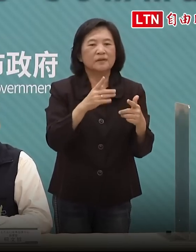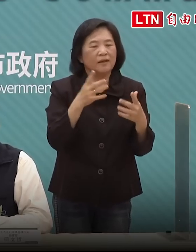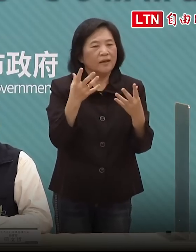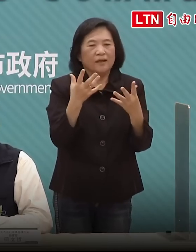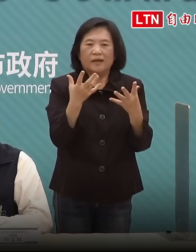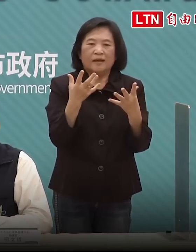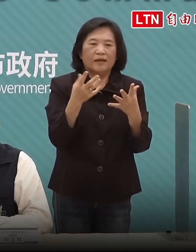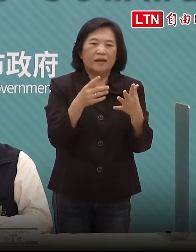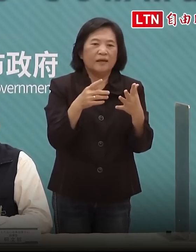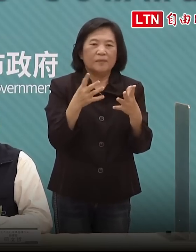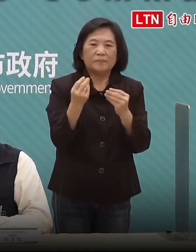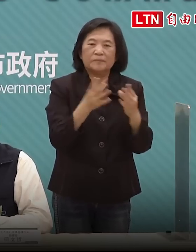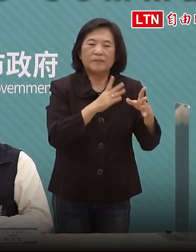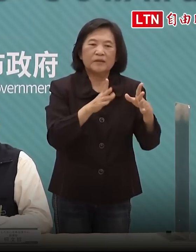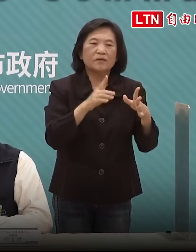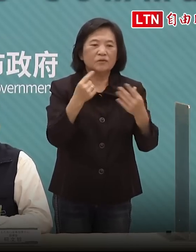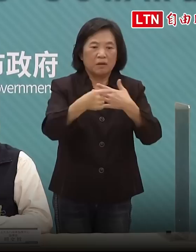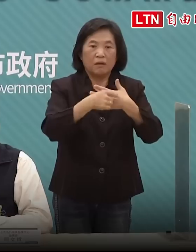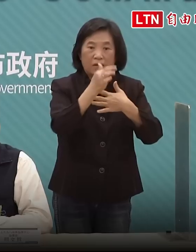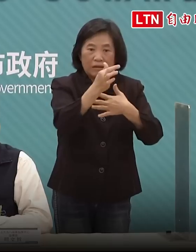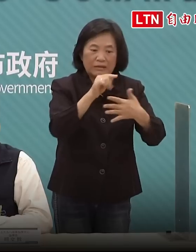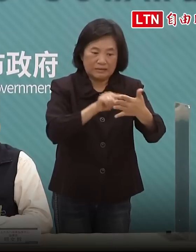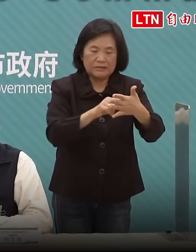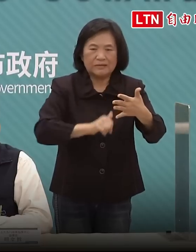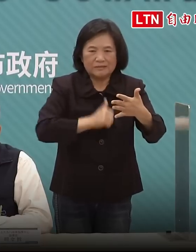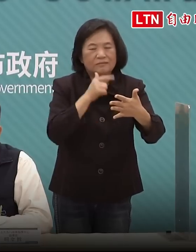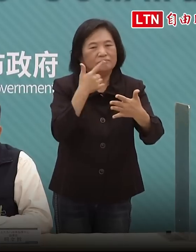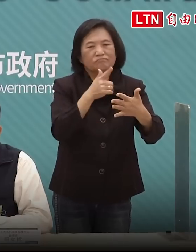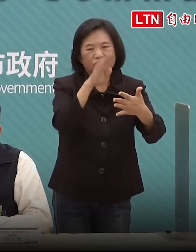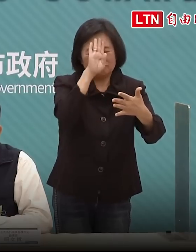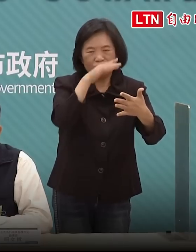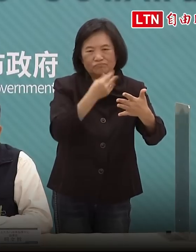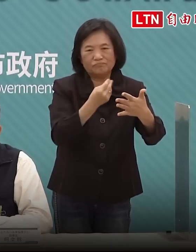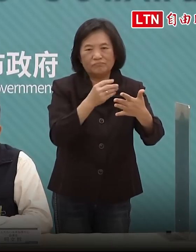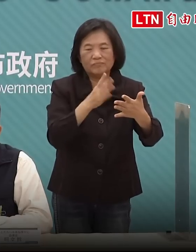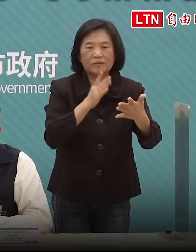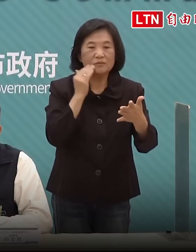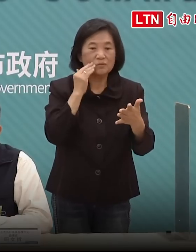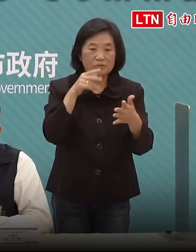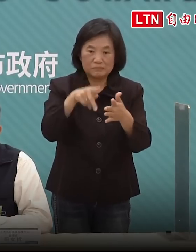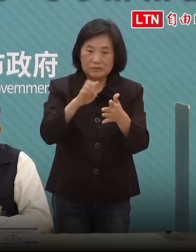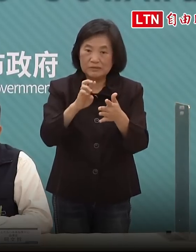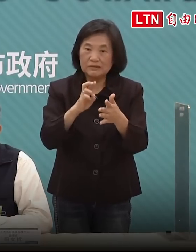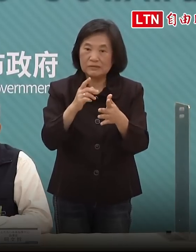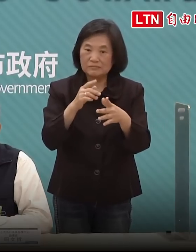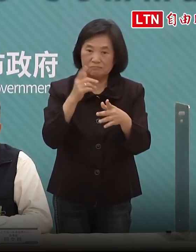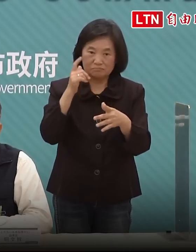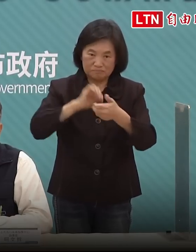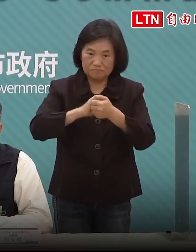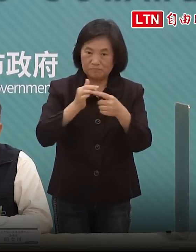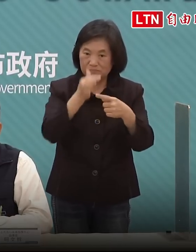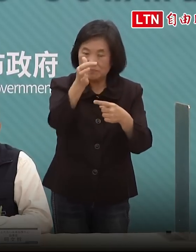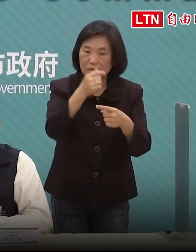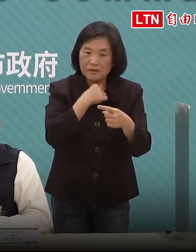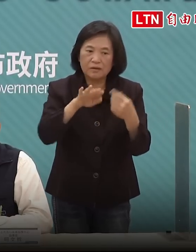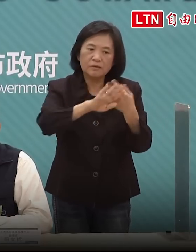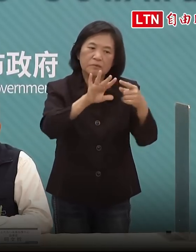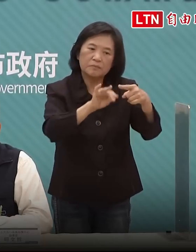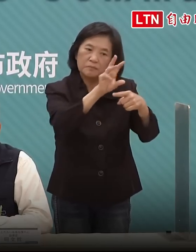只是說尾陽性可是如果我們堅持一定要PCR癢另外85%的治療會